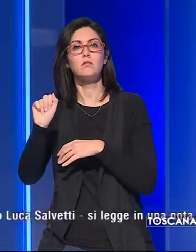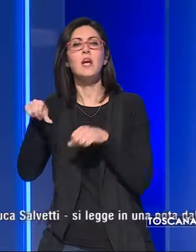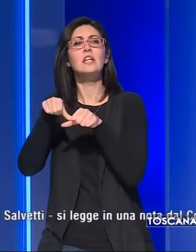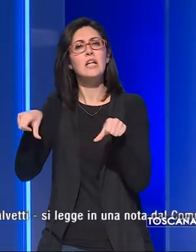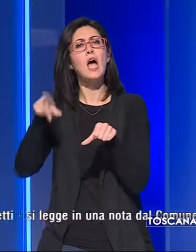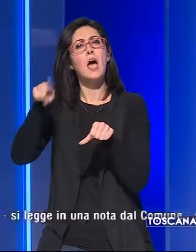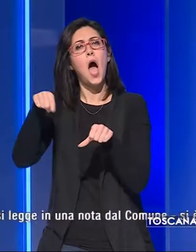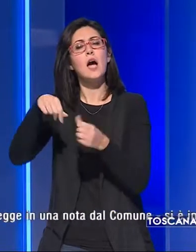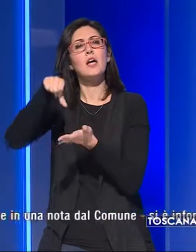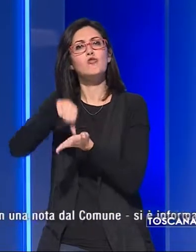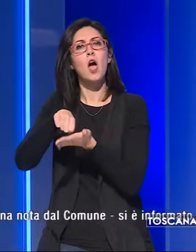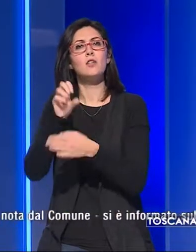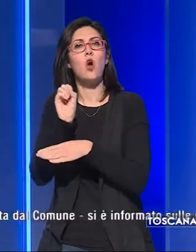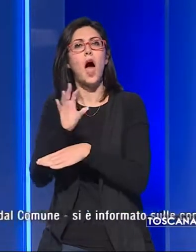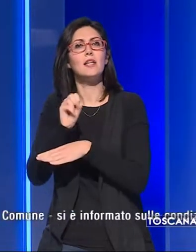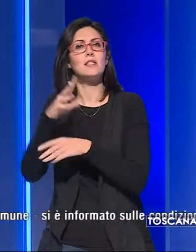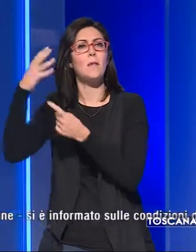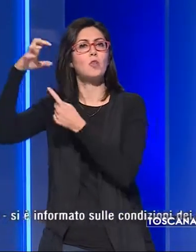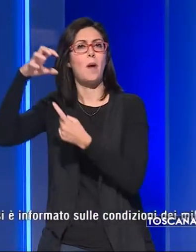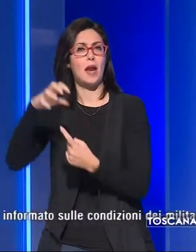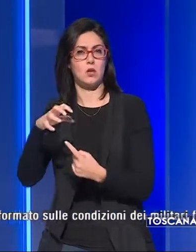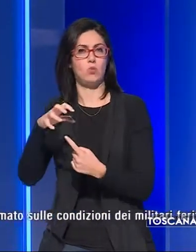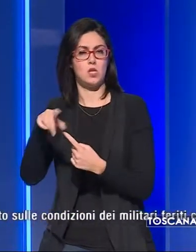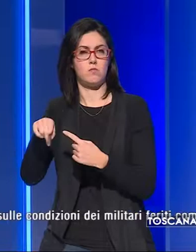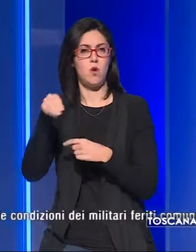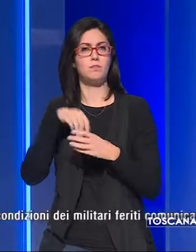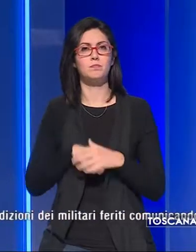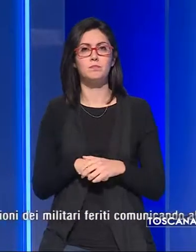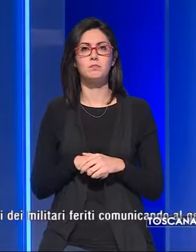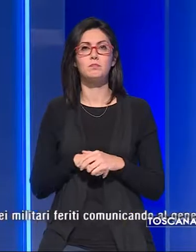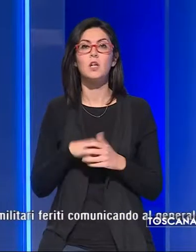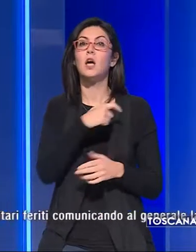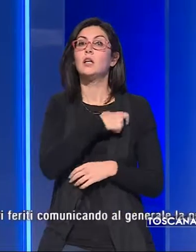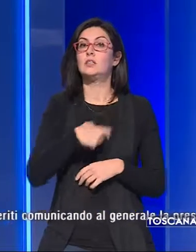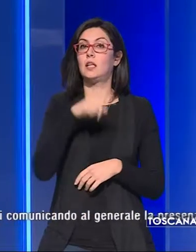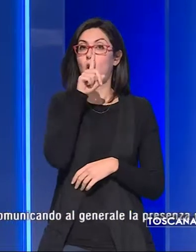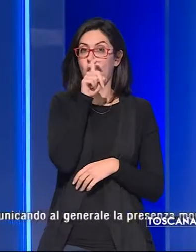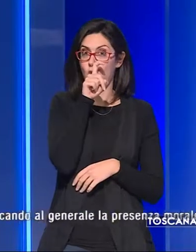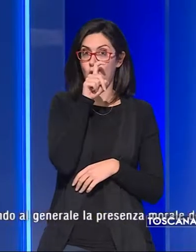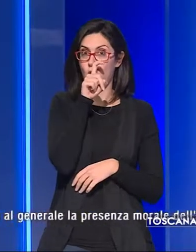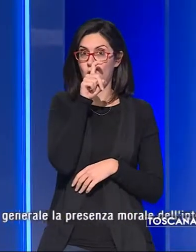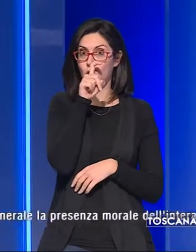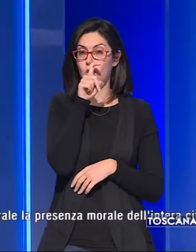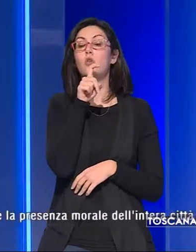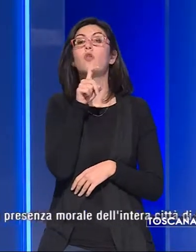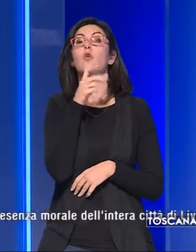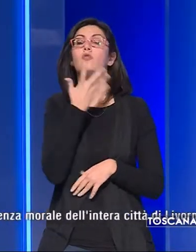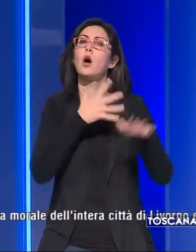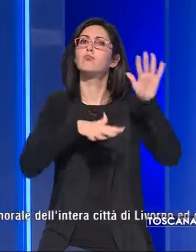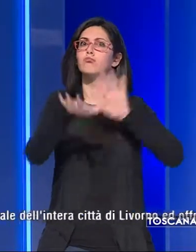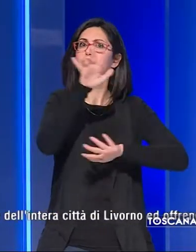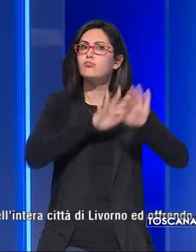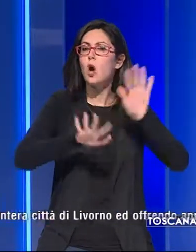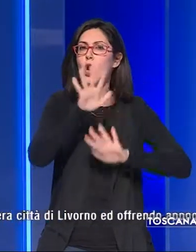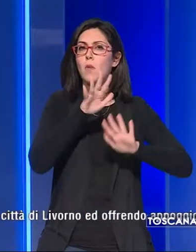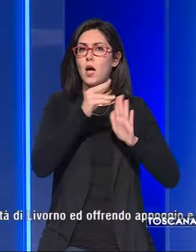sede anche del centro addestramento paracadutismo. Il sindaco di Livorno si è informato, si legge in